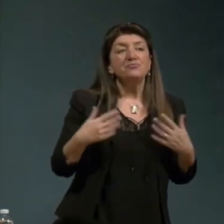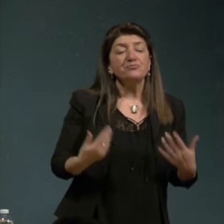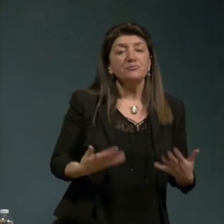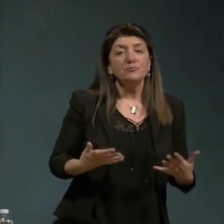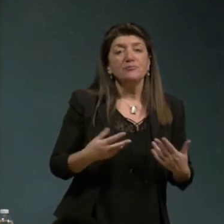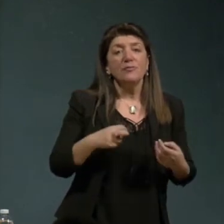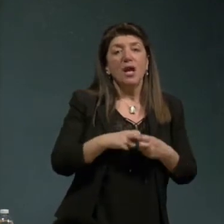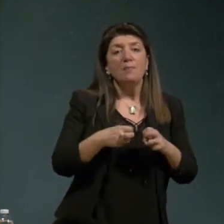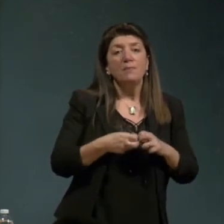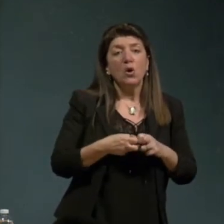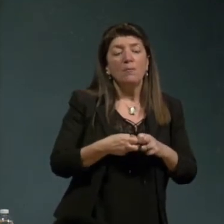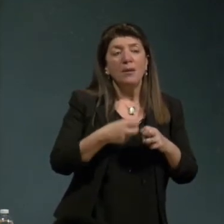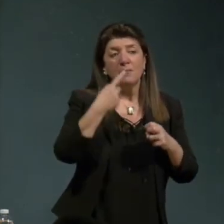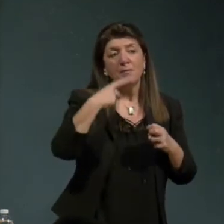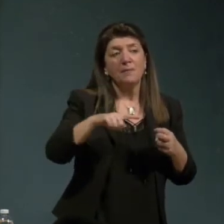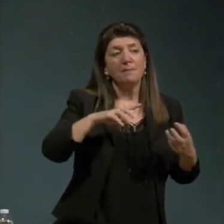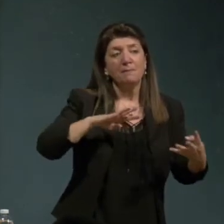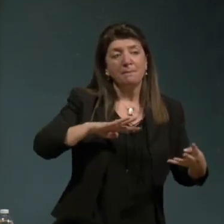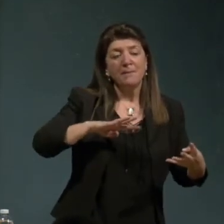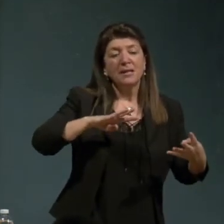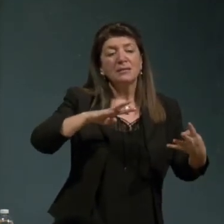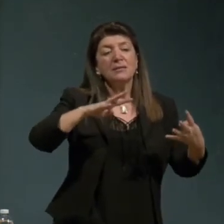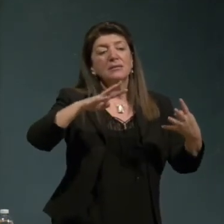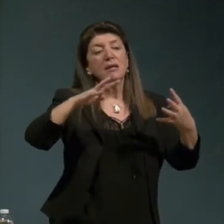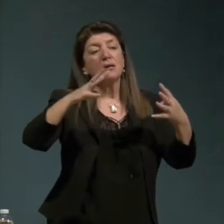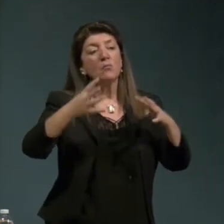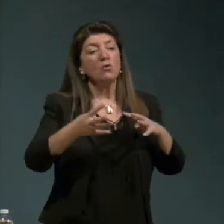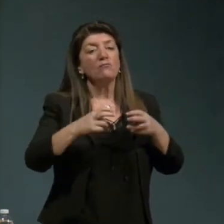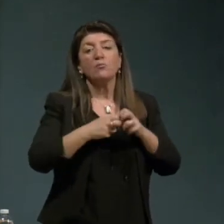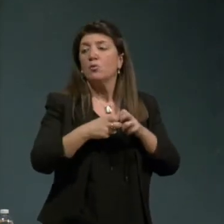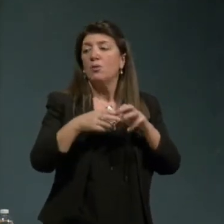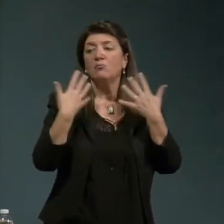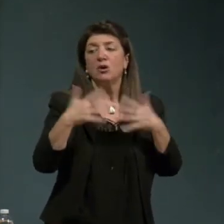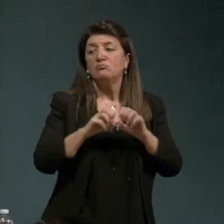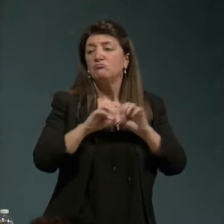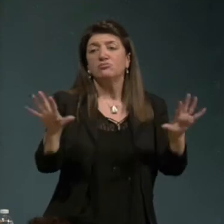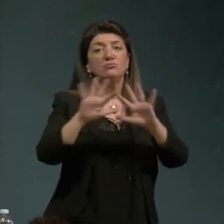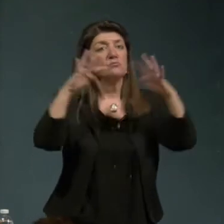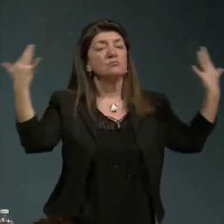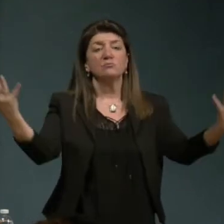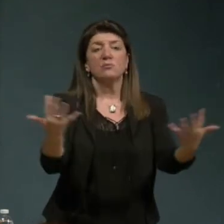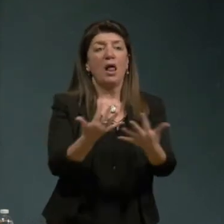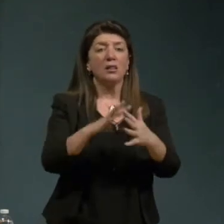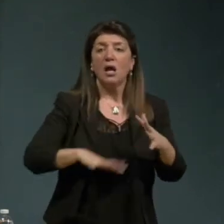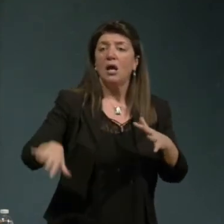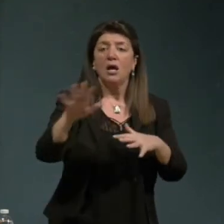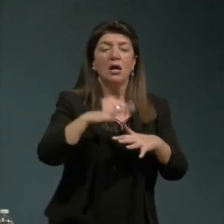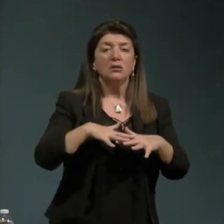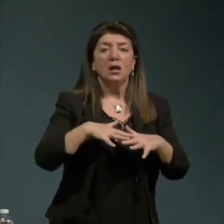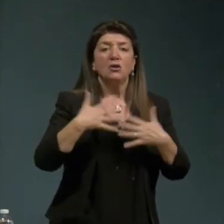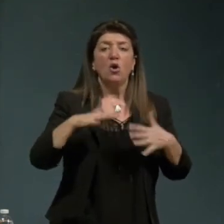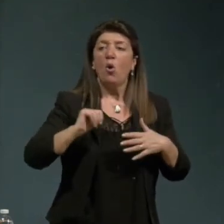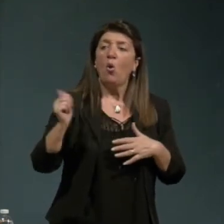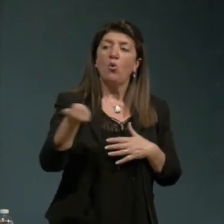problema della metamorfosi è un problema planetario perché c'è un'interdependenza di tutti